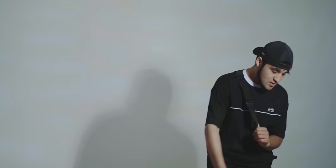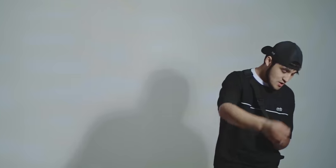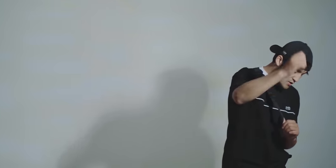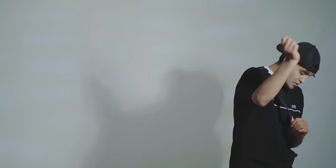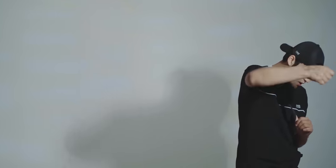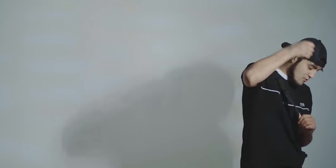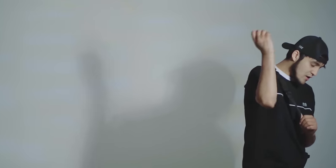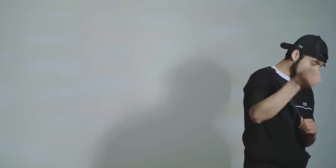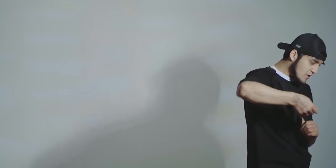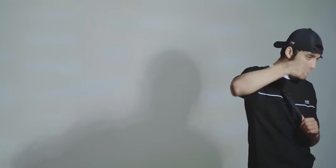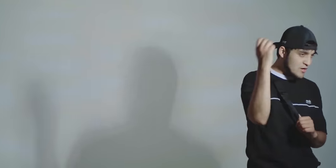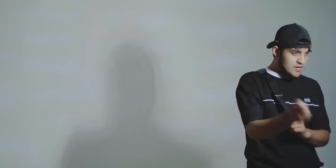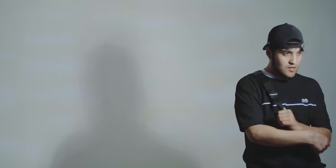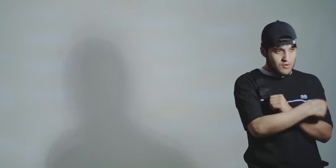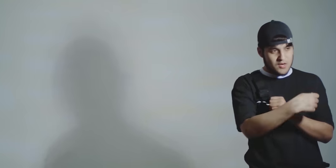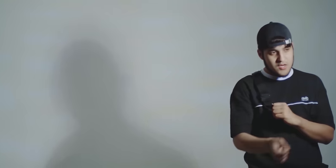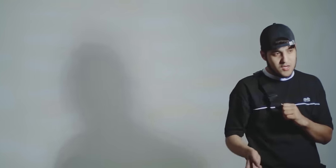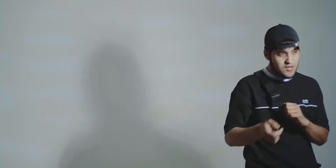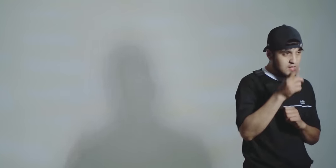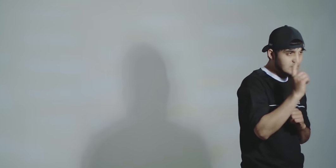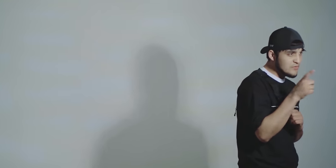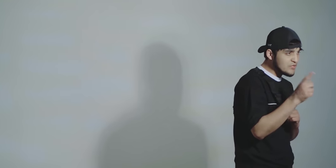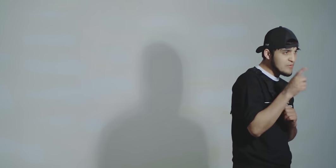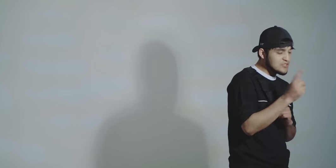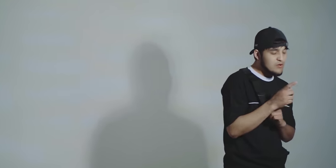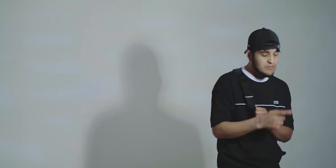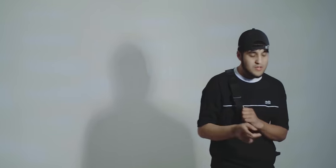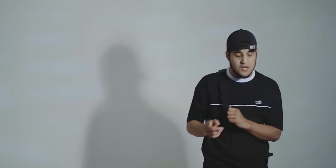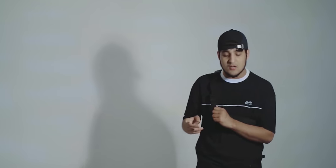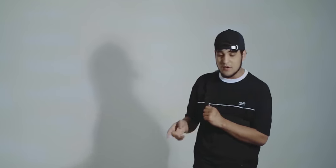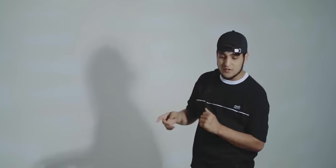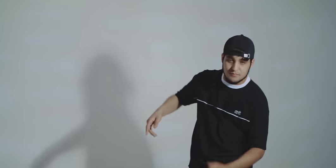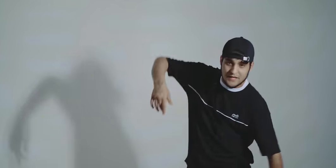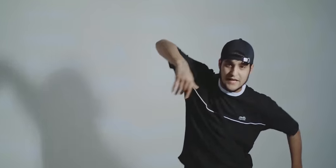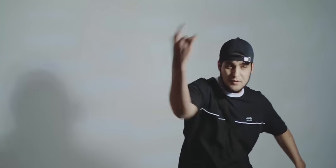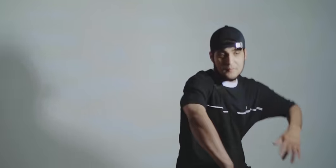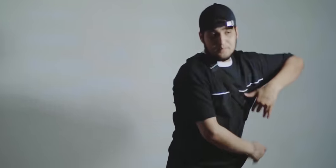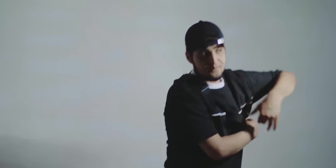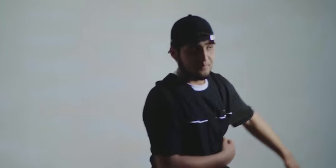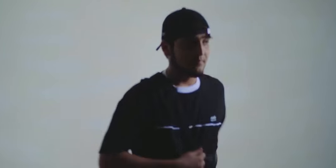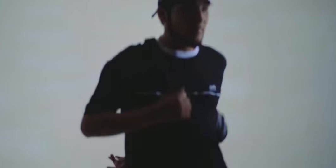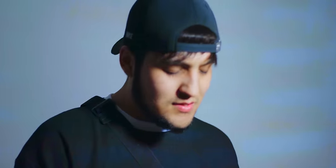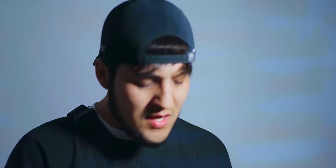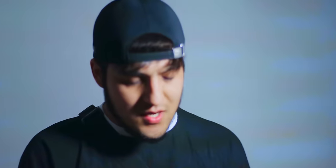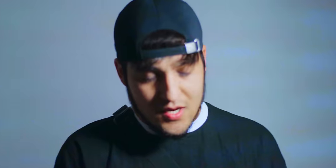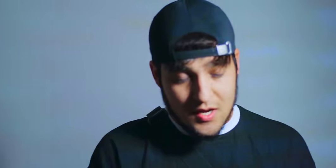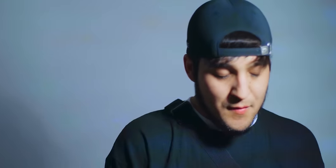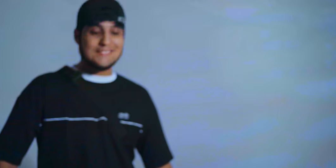Yalvara, yalvara, yalvara Sevgime cavabını almadım Sevgime cavabını almadım